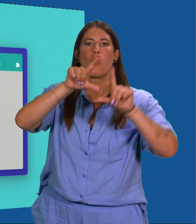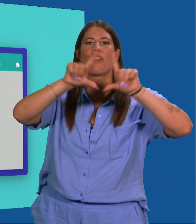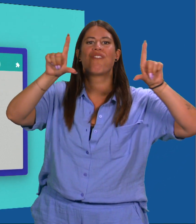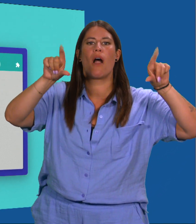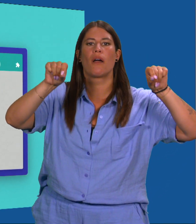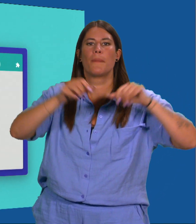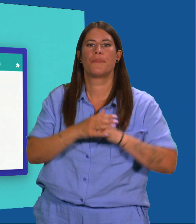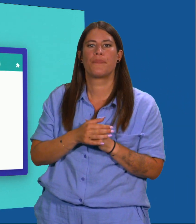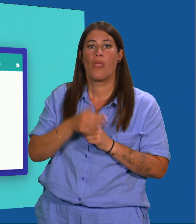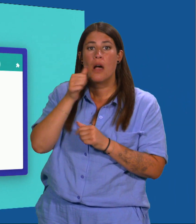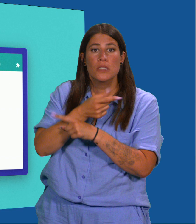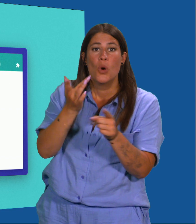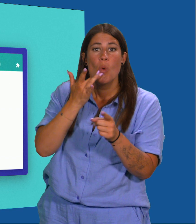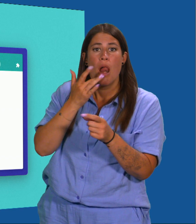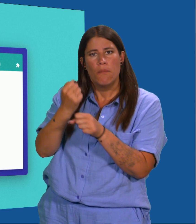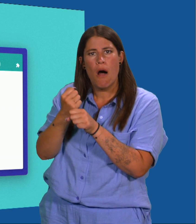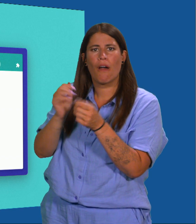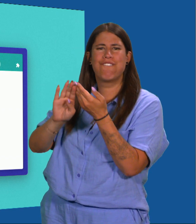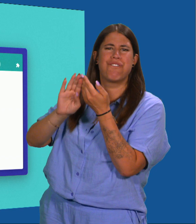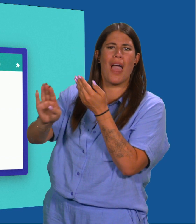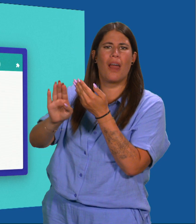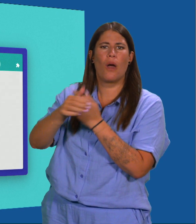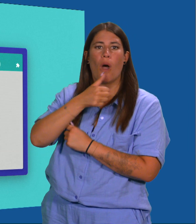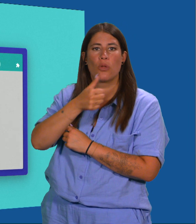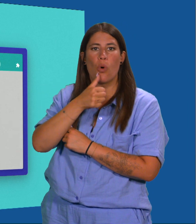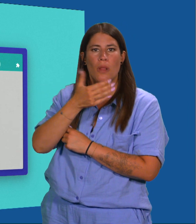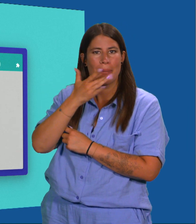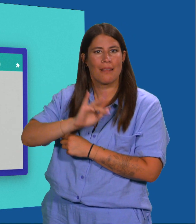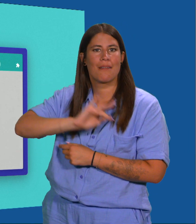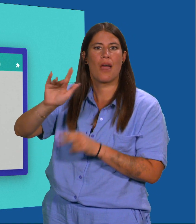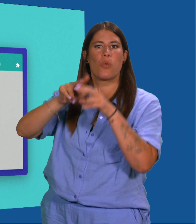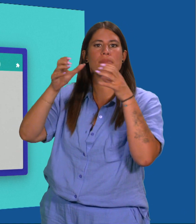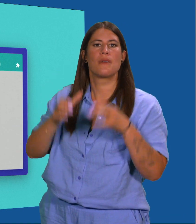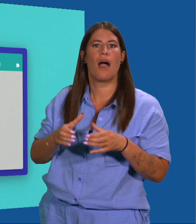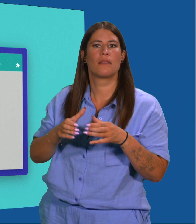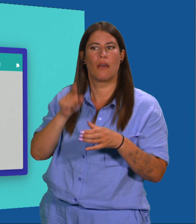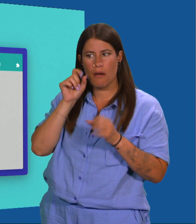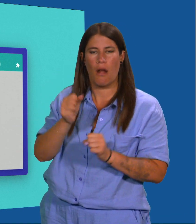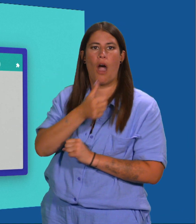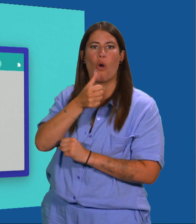Wil je een veilig wachtwoord maken? Surf dan naar een website waar je een account wil aanmaken.